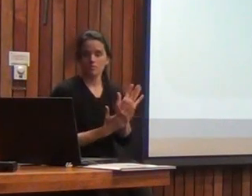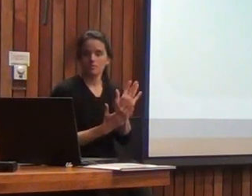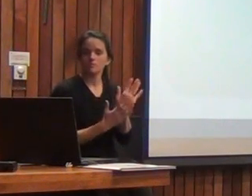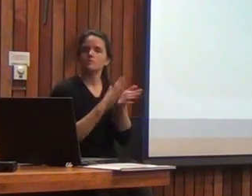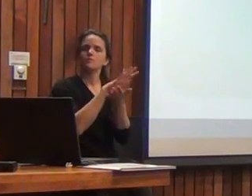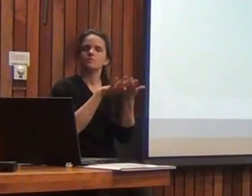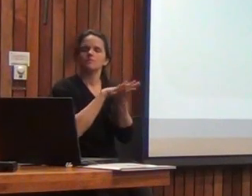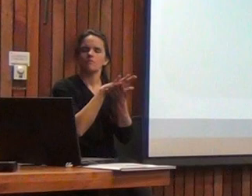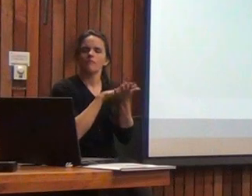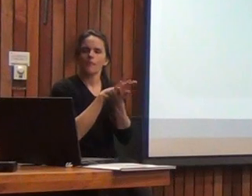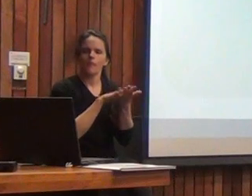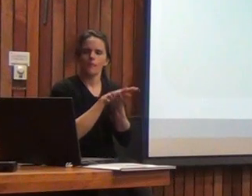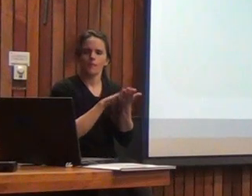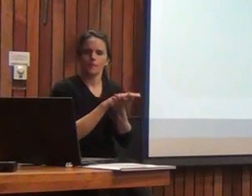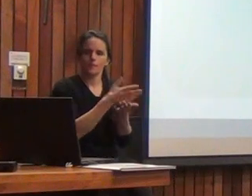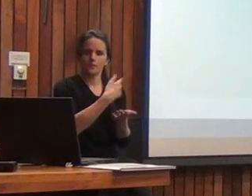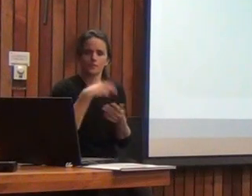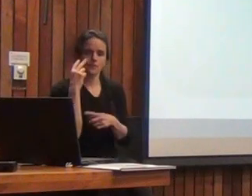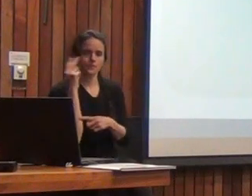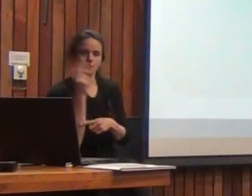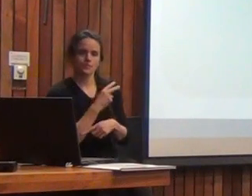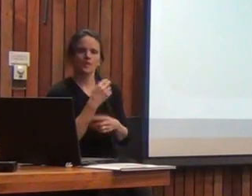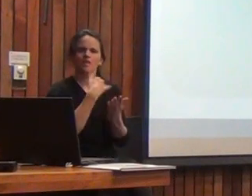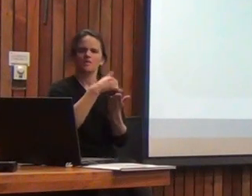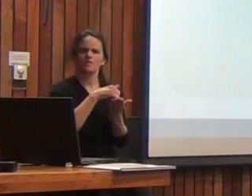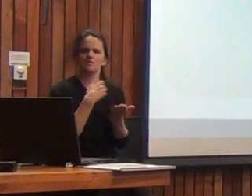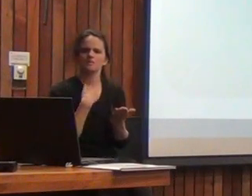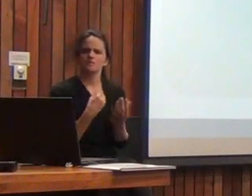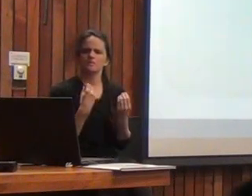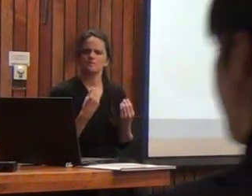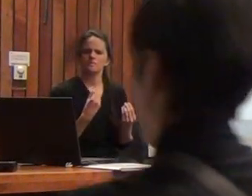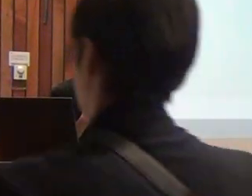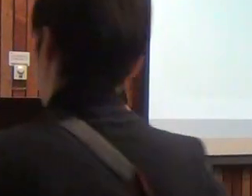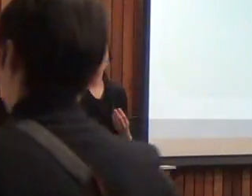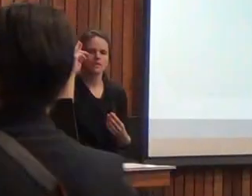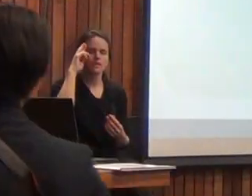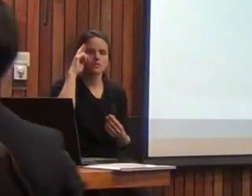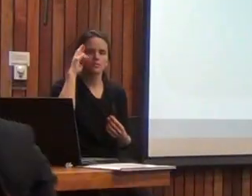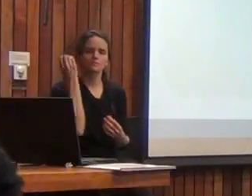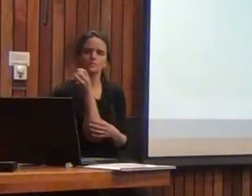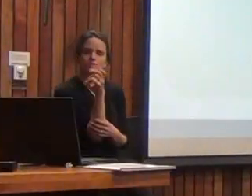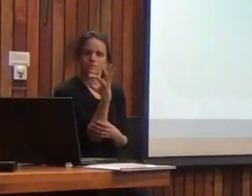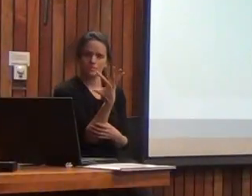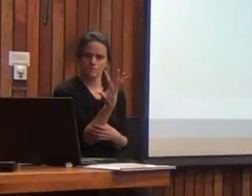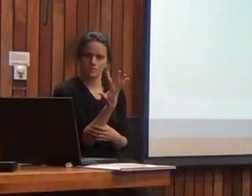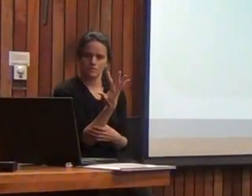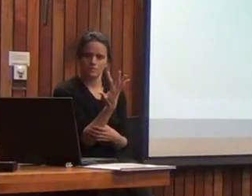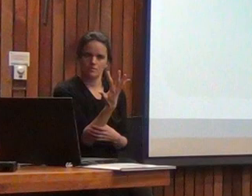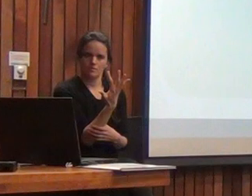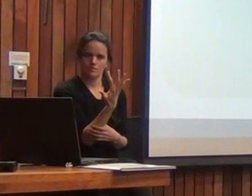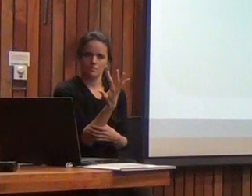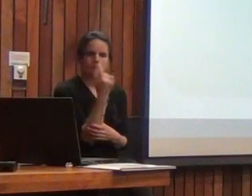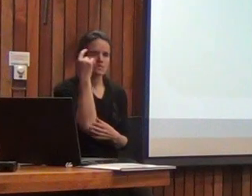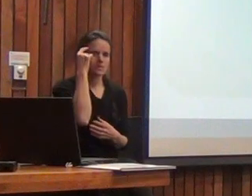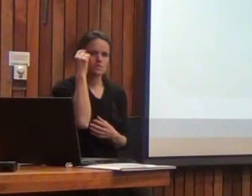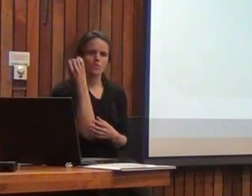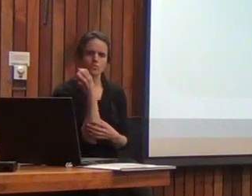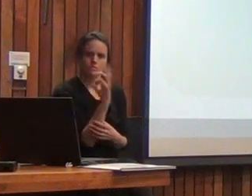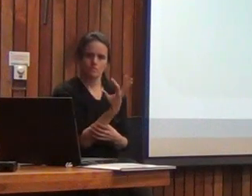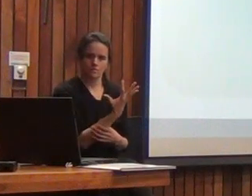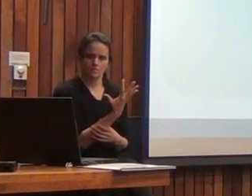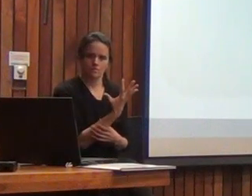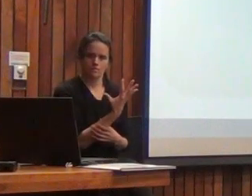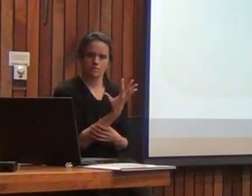ejemplo ahora tenemos un índice para el arrasamiento cuantitativo que a nivel clínico puede ser bastante